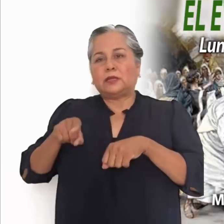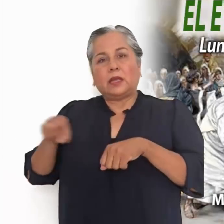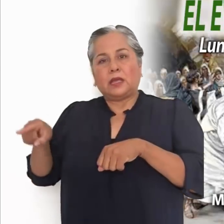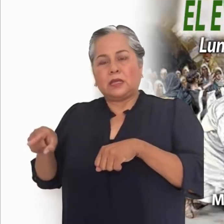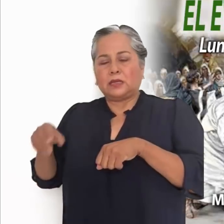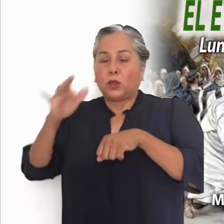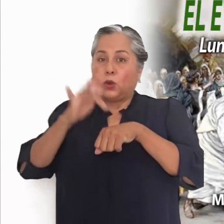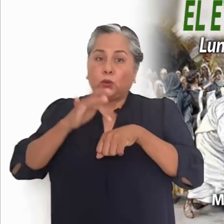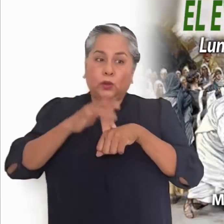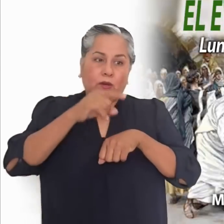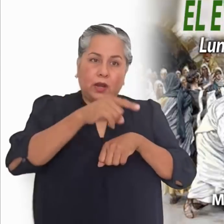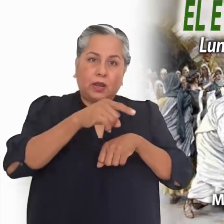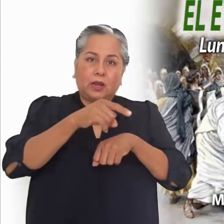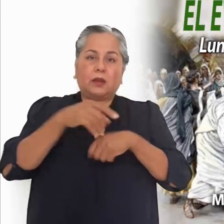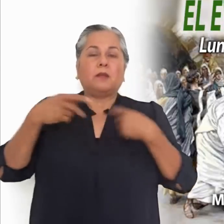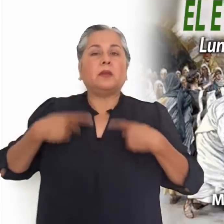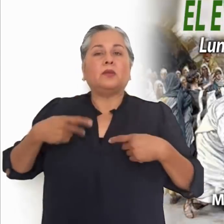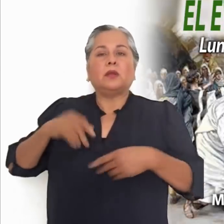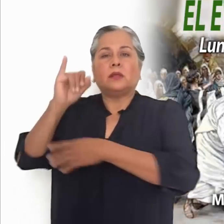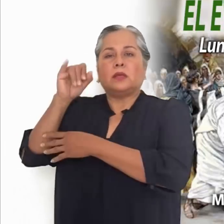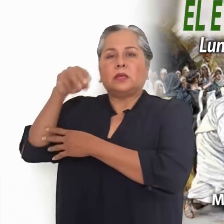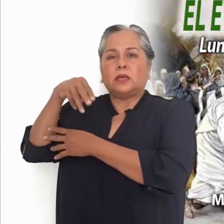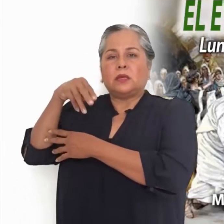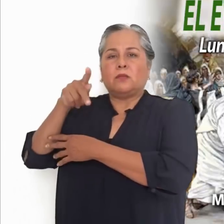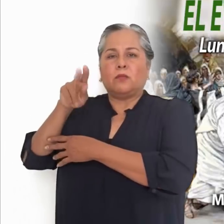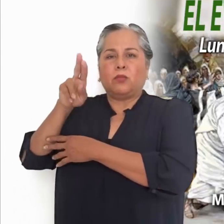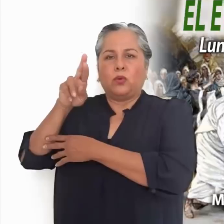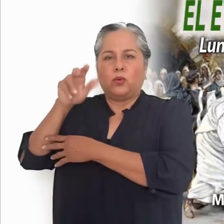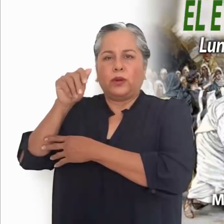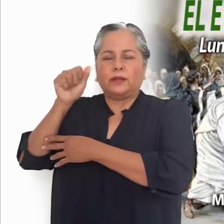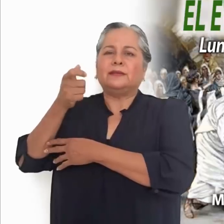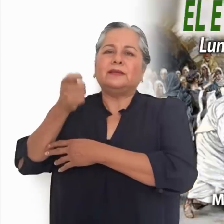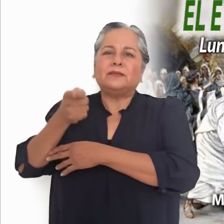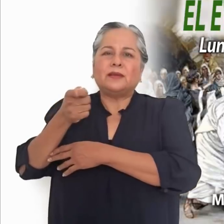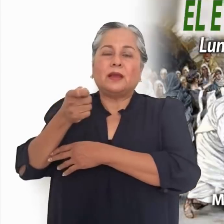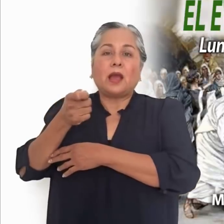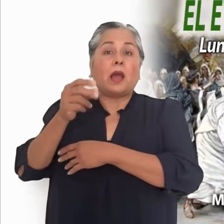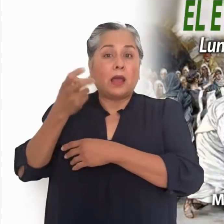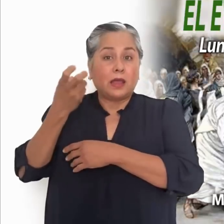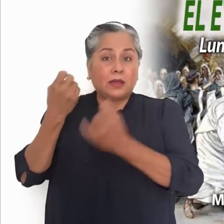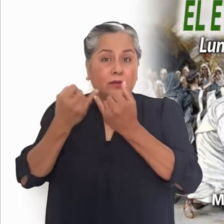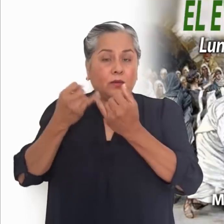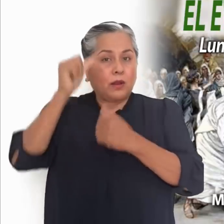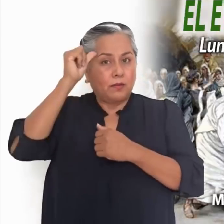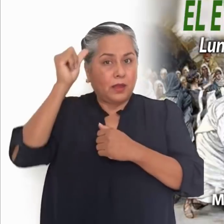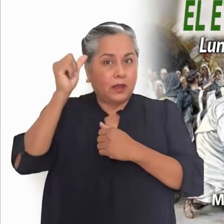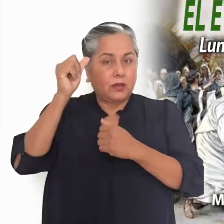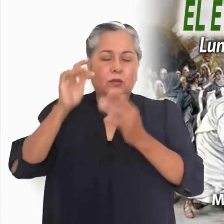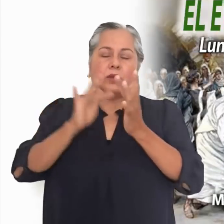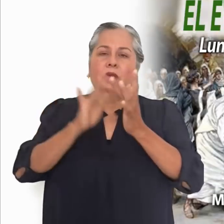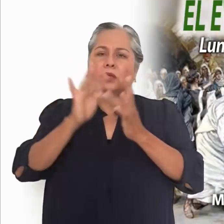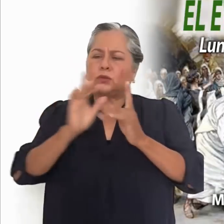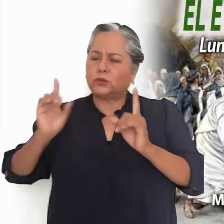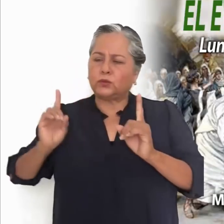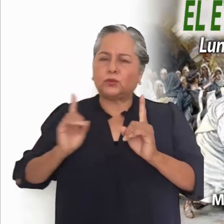impureza. Y Él se hace el encontradizo, coquetea con la impureza, y los transforma en